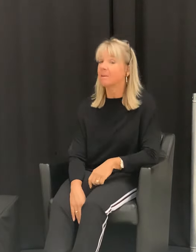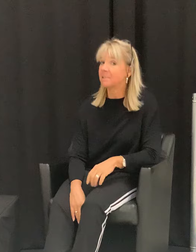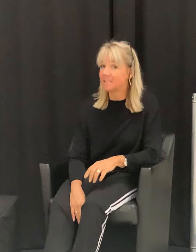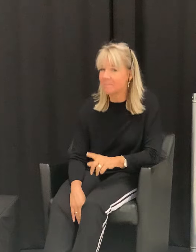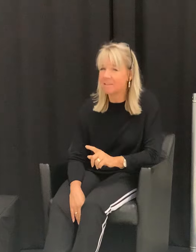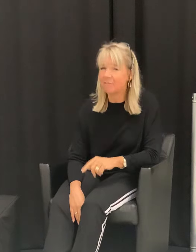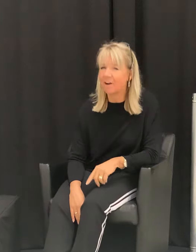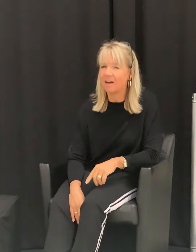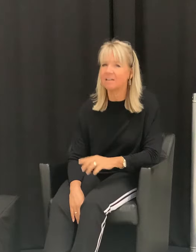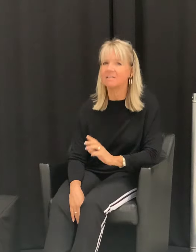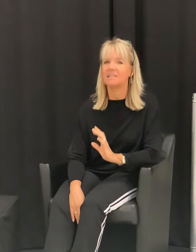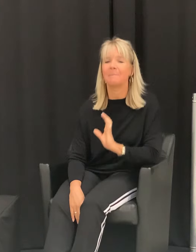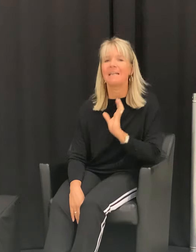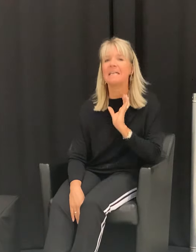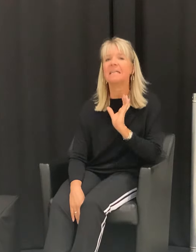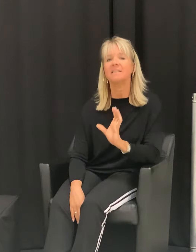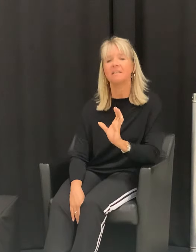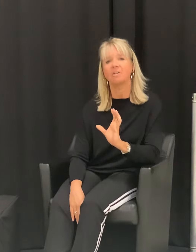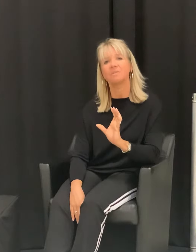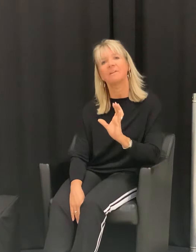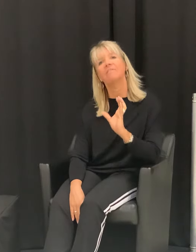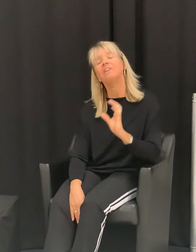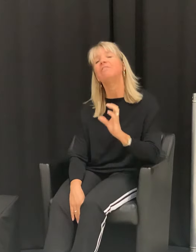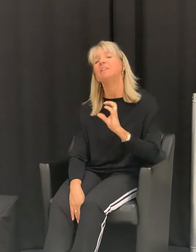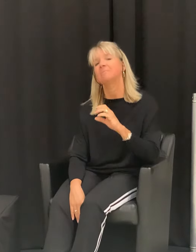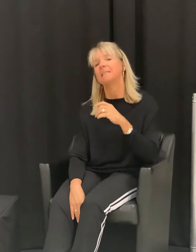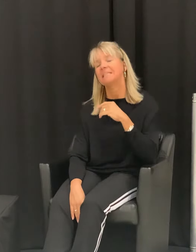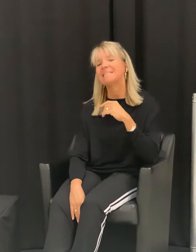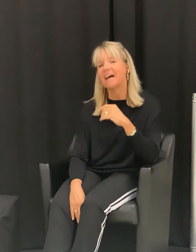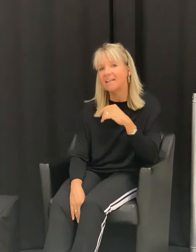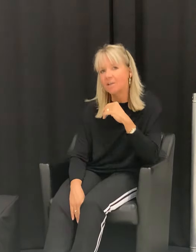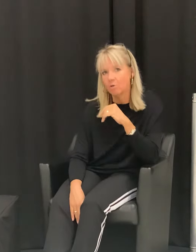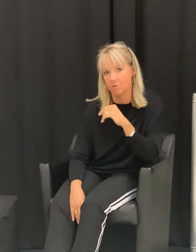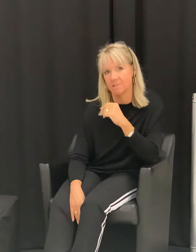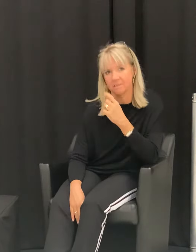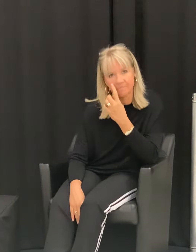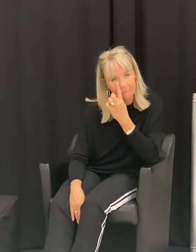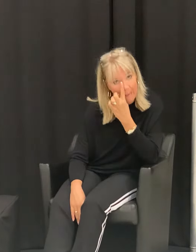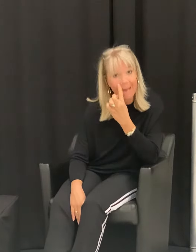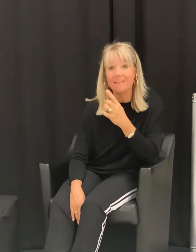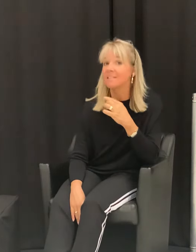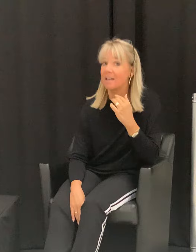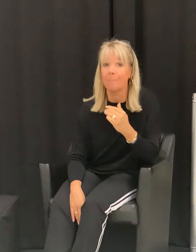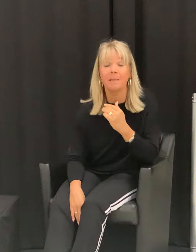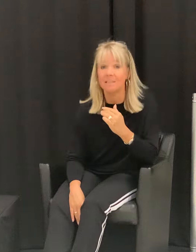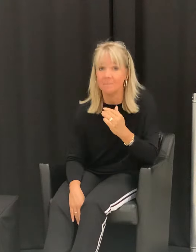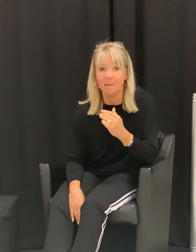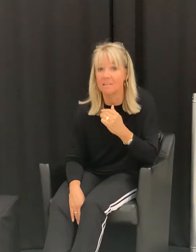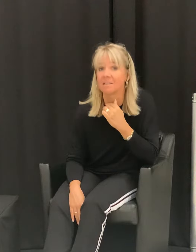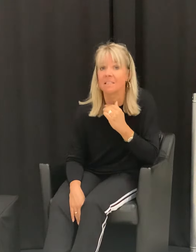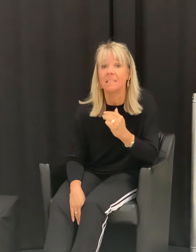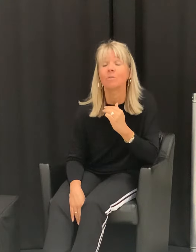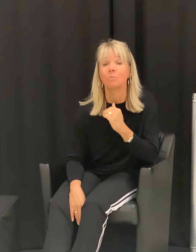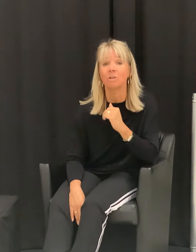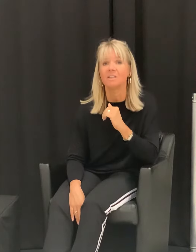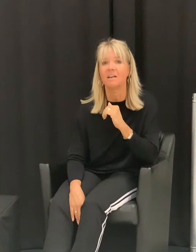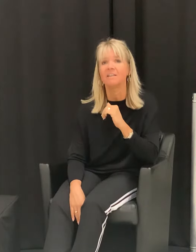So, aber es ist immer die Frage, Sie haben eine Riesenauswahl, wie findet man jetzt seine Kurse? Weil alles kann man nicht machen, das ist ein Ding der Unmöglichkeit,